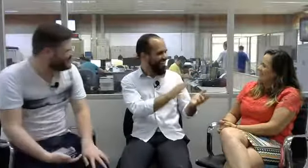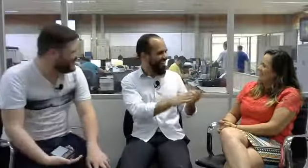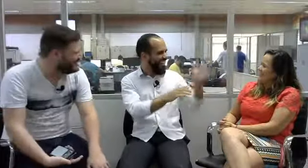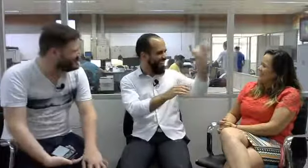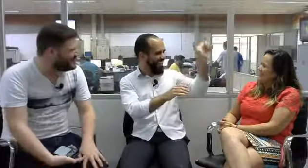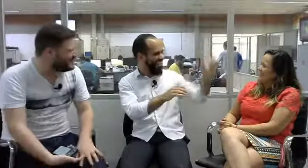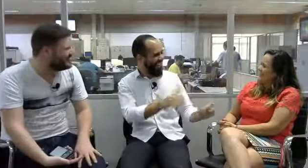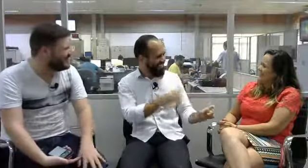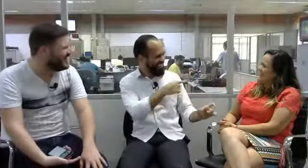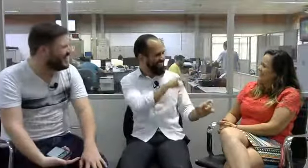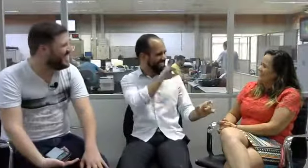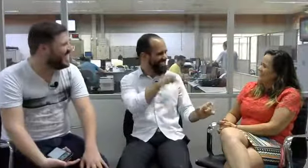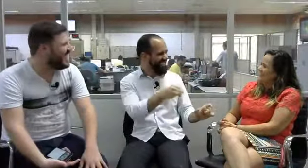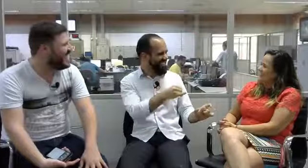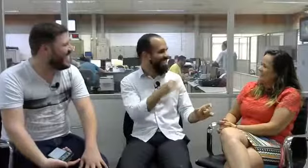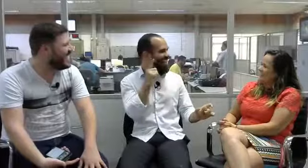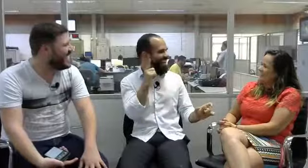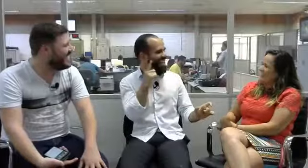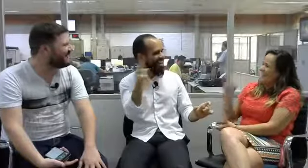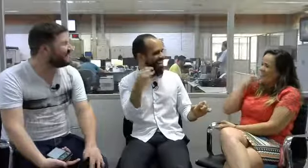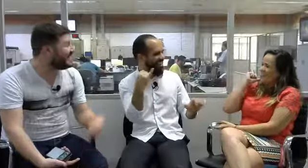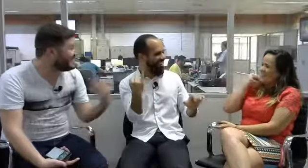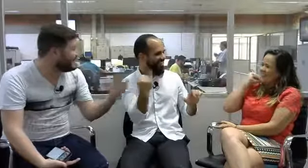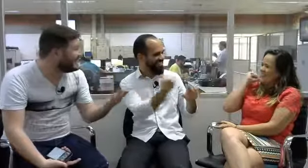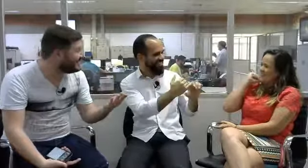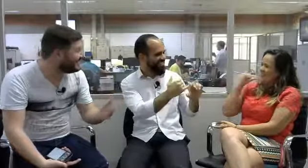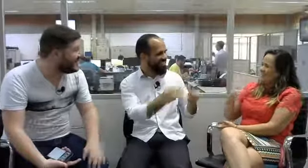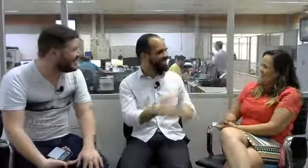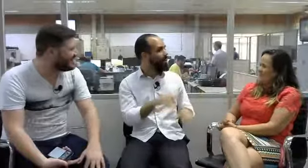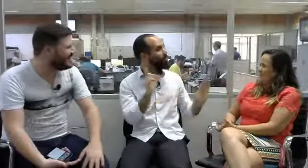um pouco, né? Você é casada com o Léo, Jaqueline?